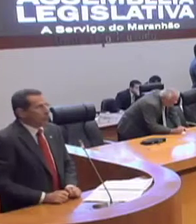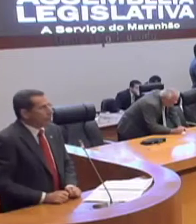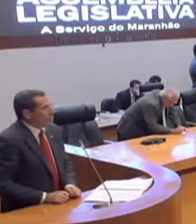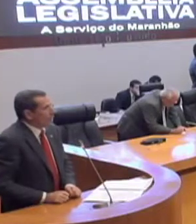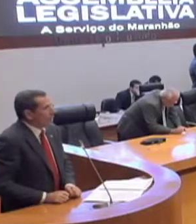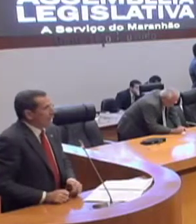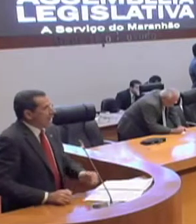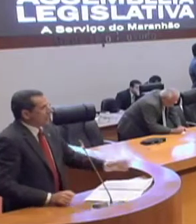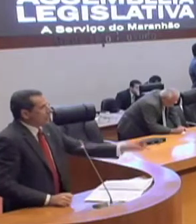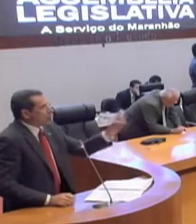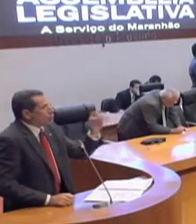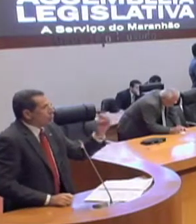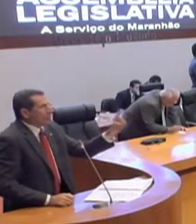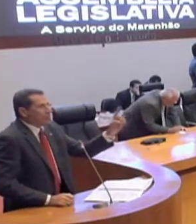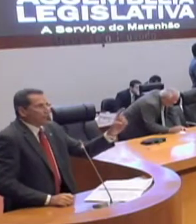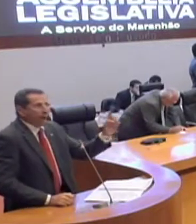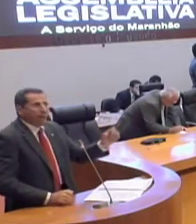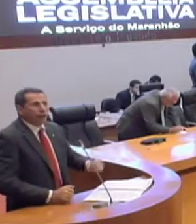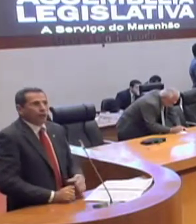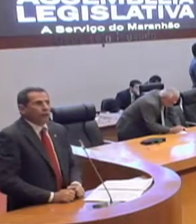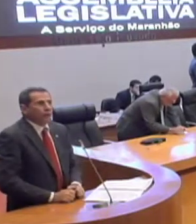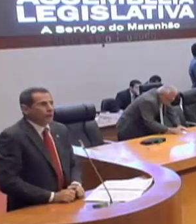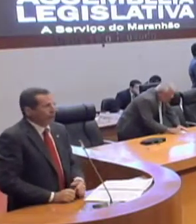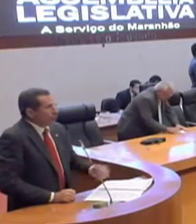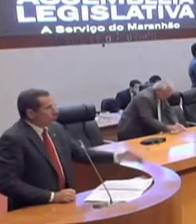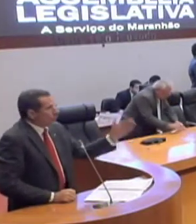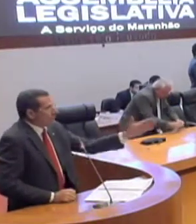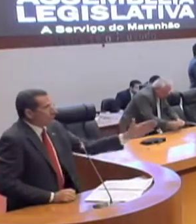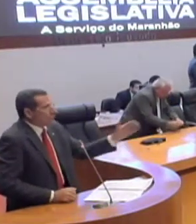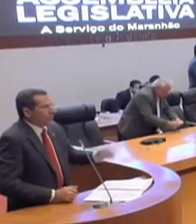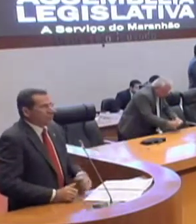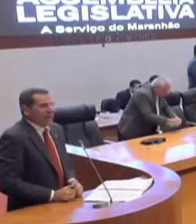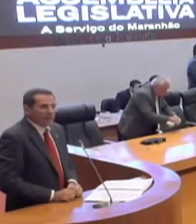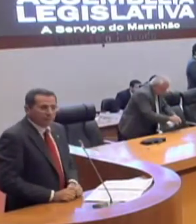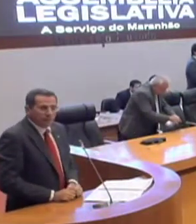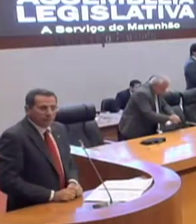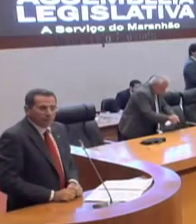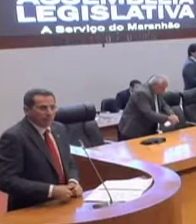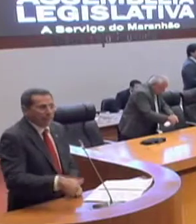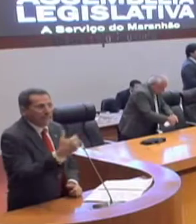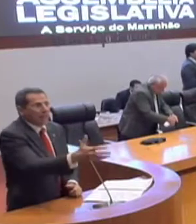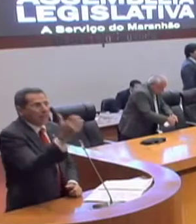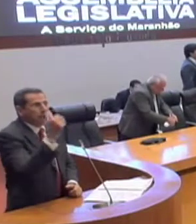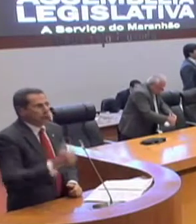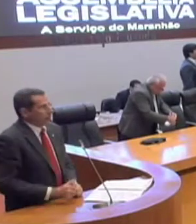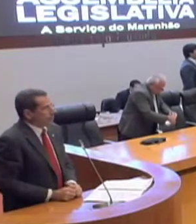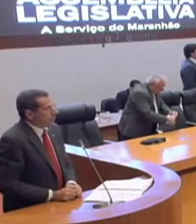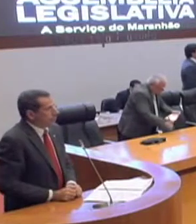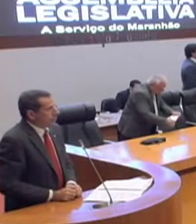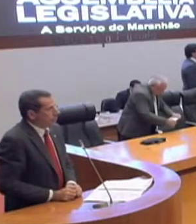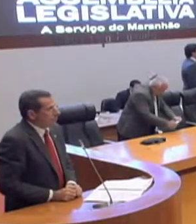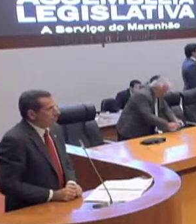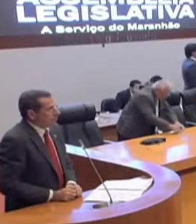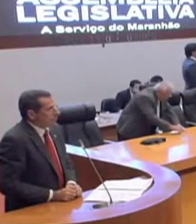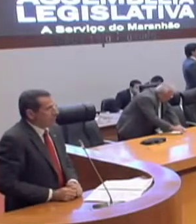oposição, a ter todas as informações do prefeito que sai, para que ele possa,